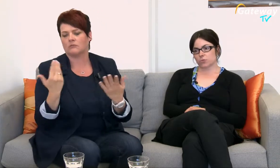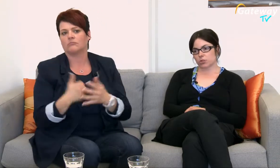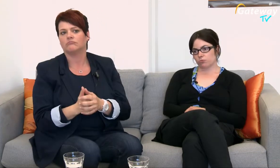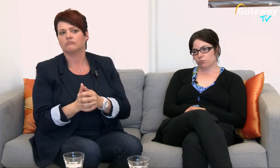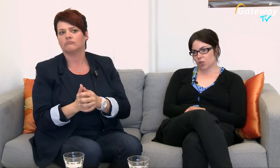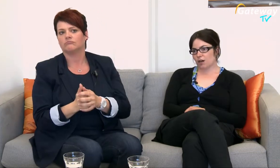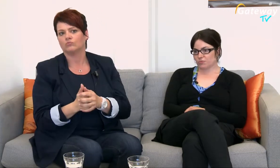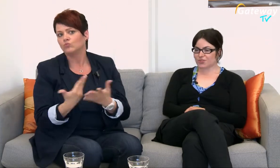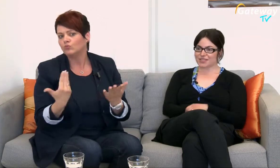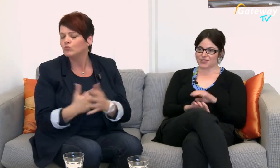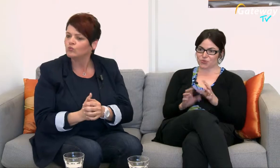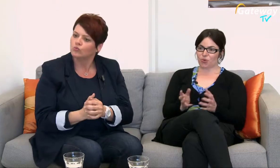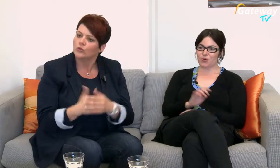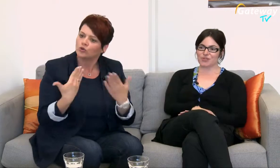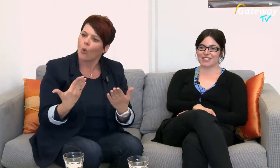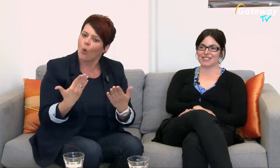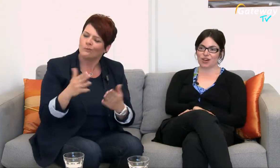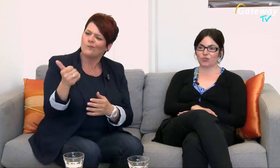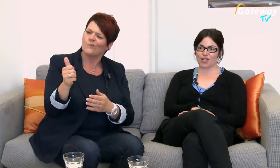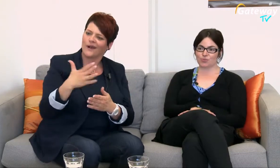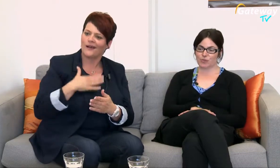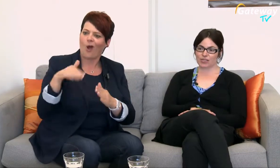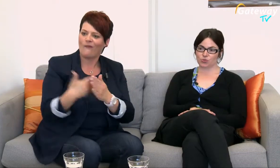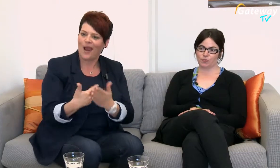Ja, das ist so grob das Aufgabenspektrum